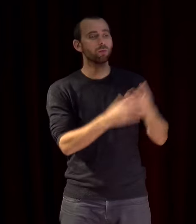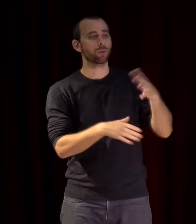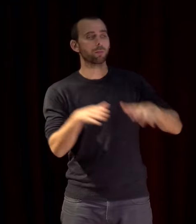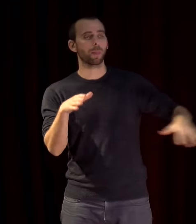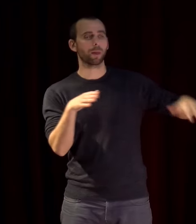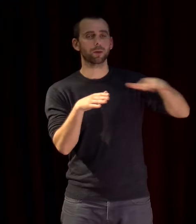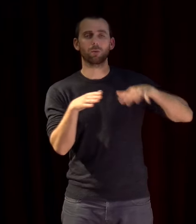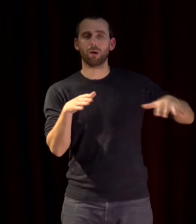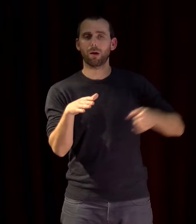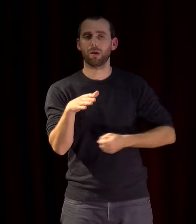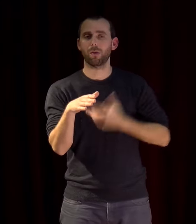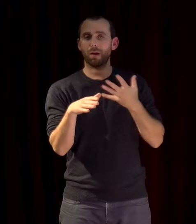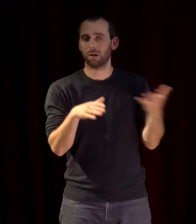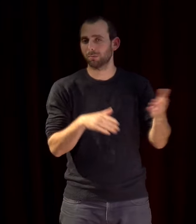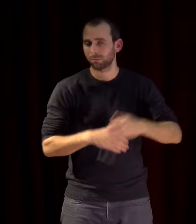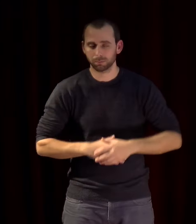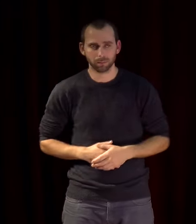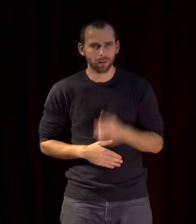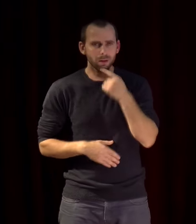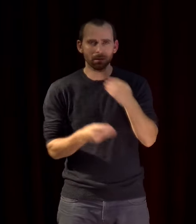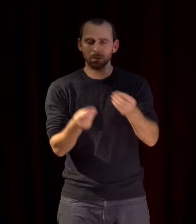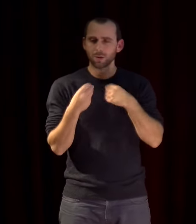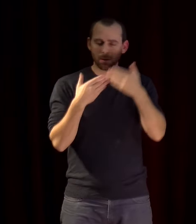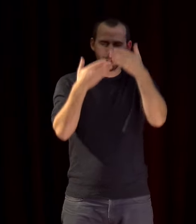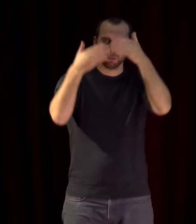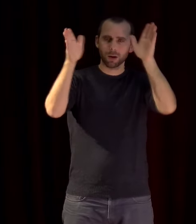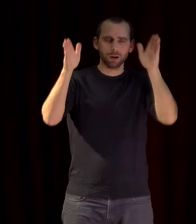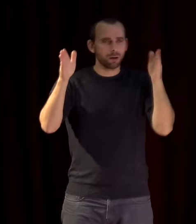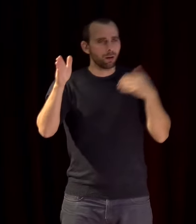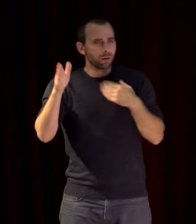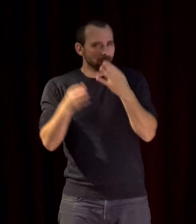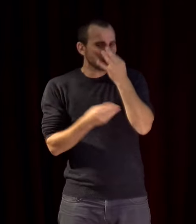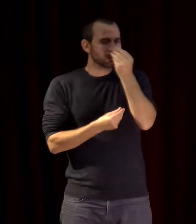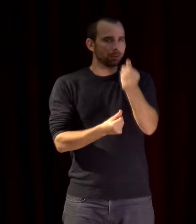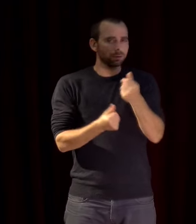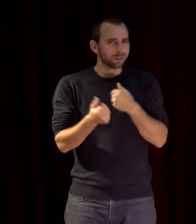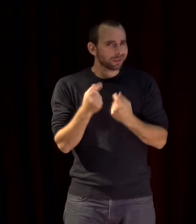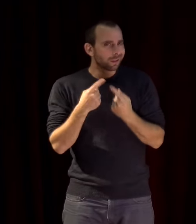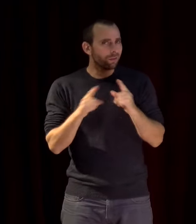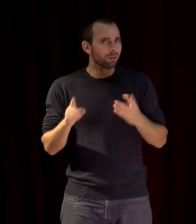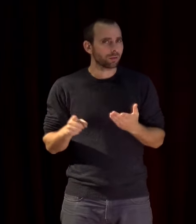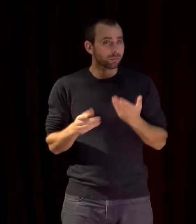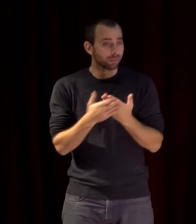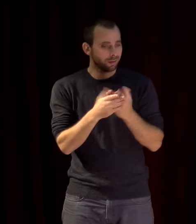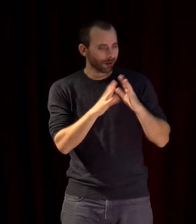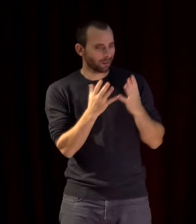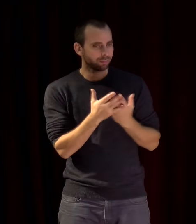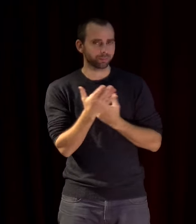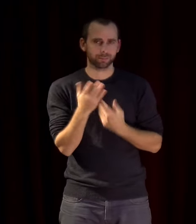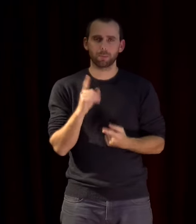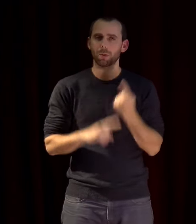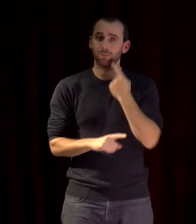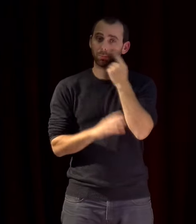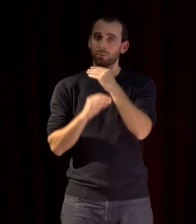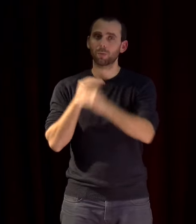nous ouvrent à de nouvelles formes de pensée et de sensibilité absolument indispensables à la compréhension du monde